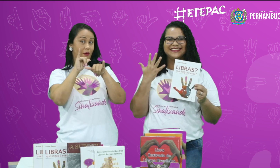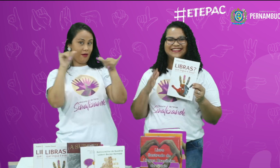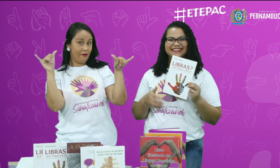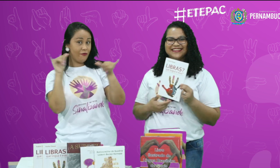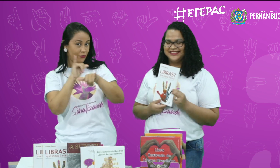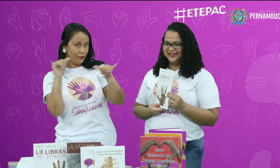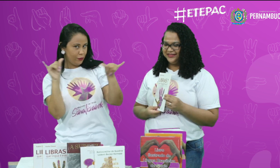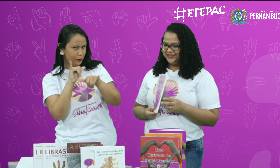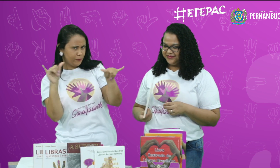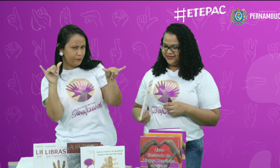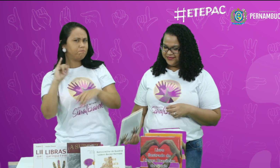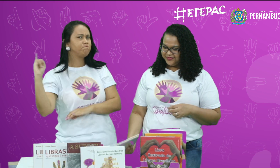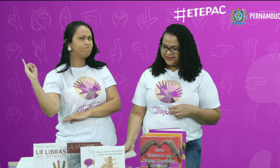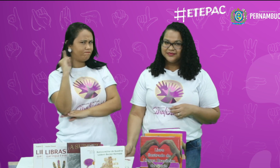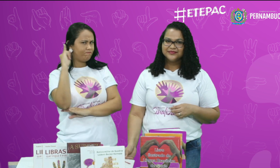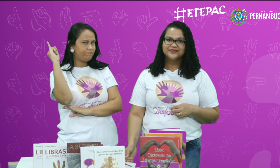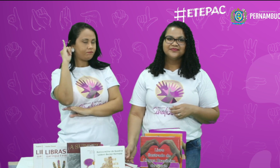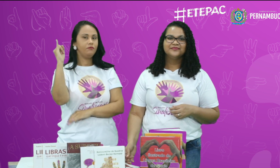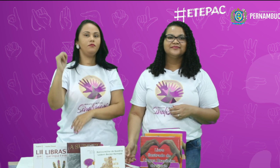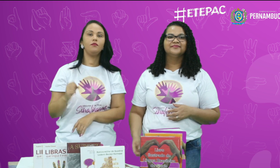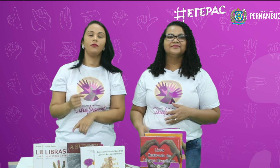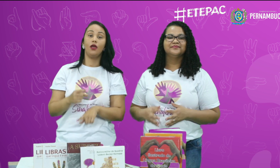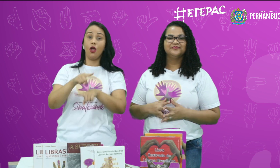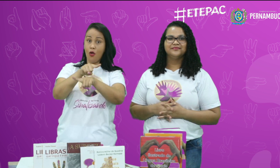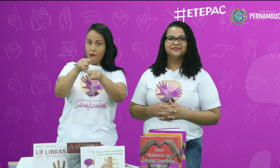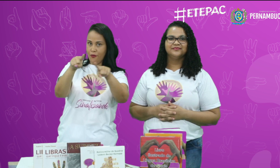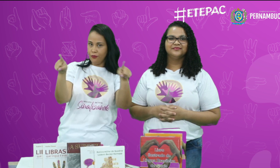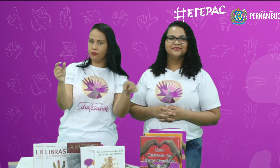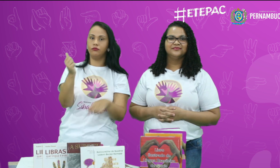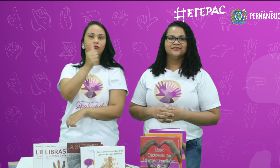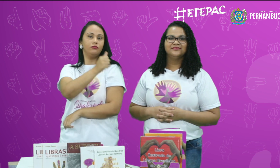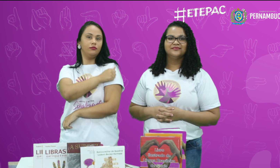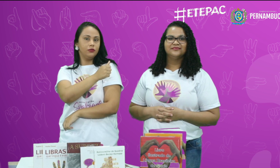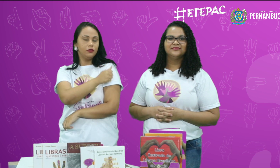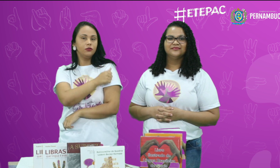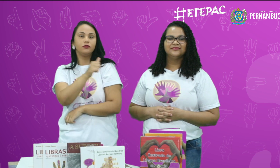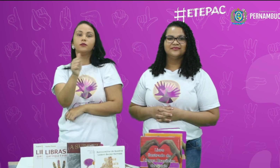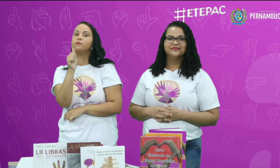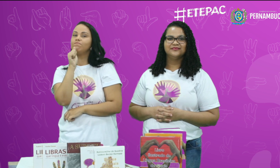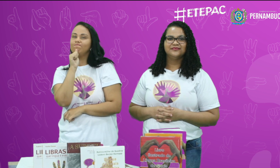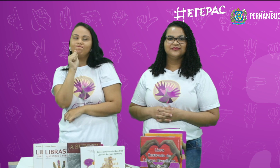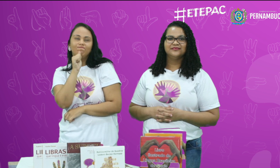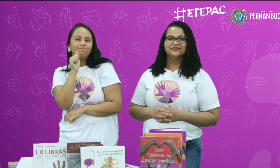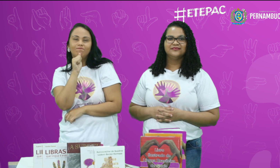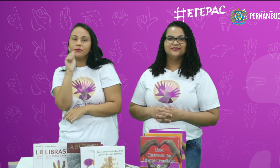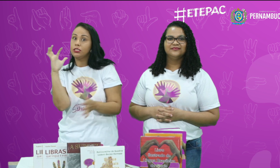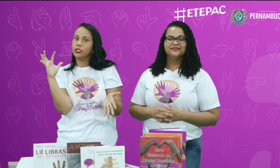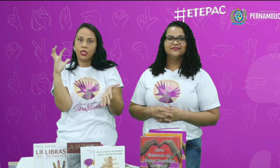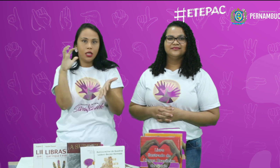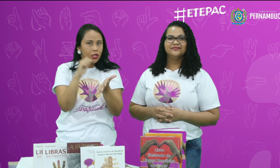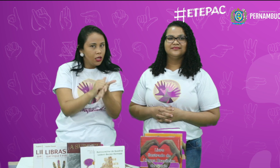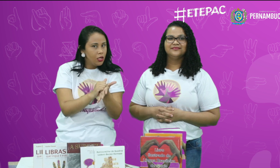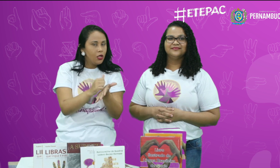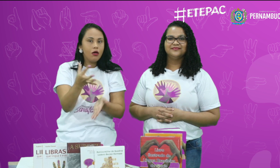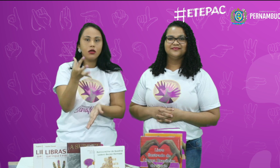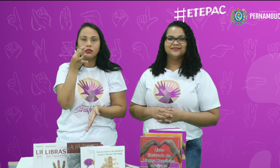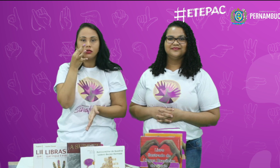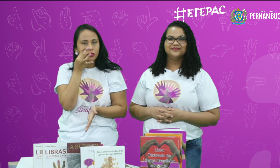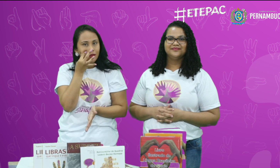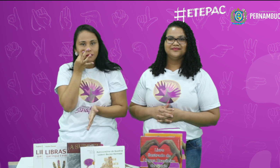Um aviso para vocês, muito importante. Vocês, alunos, que ainda não se registraram,